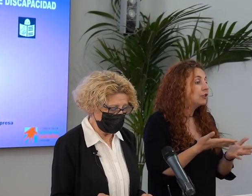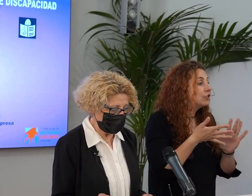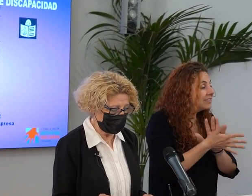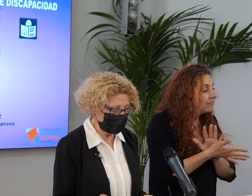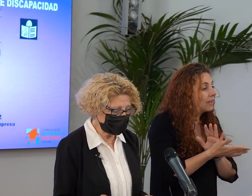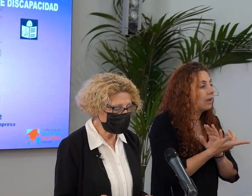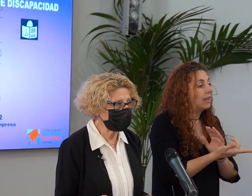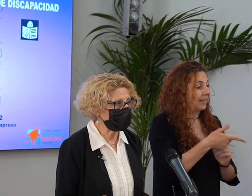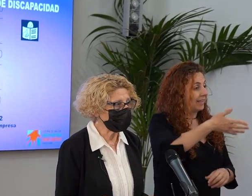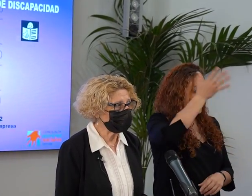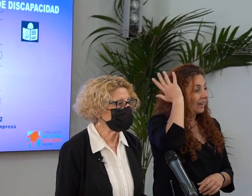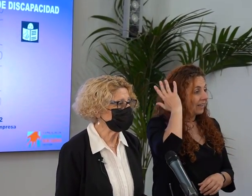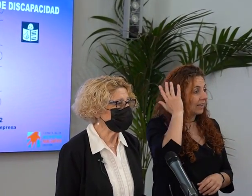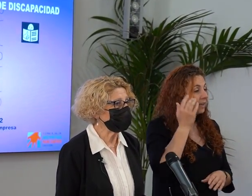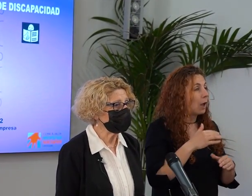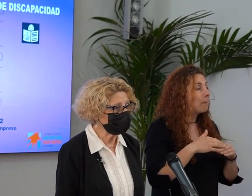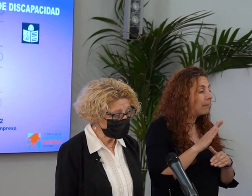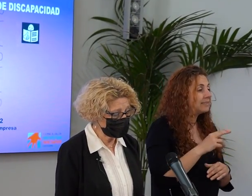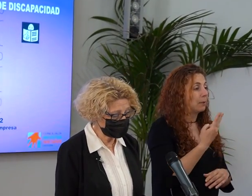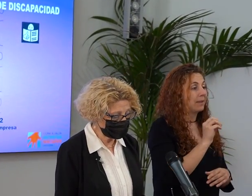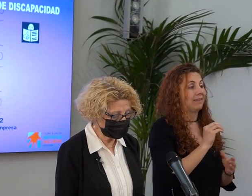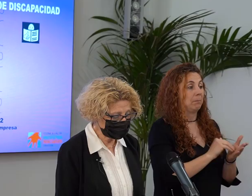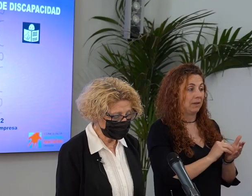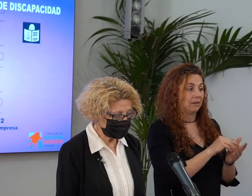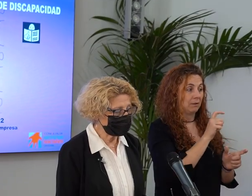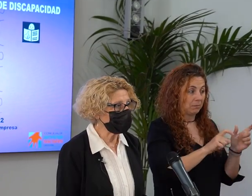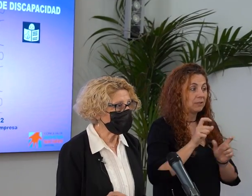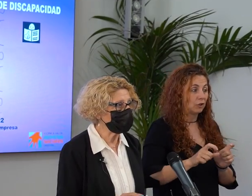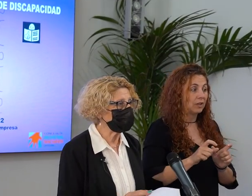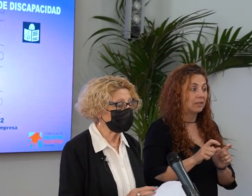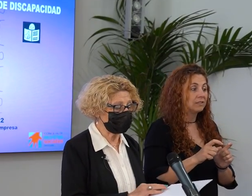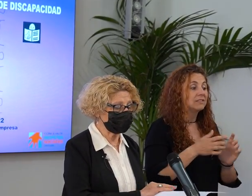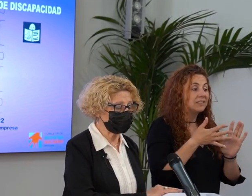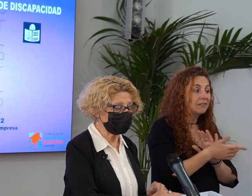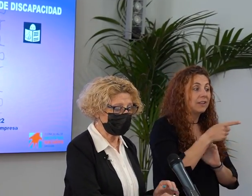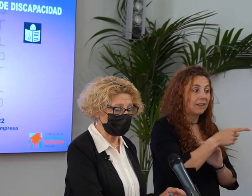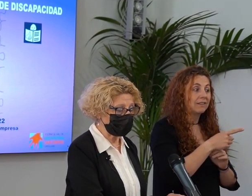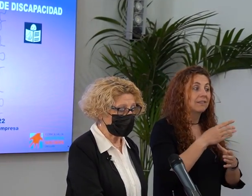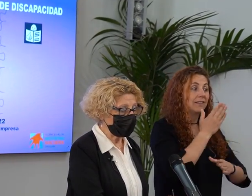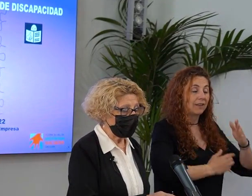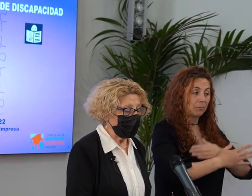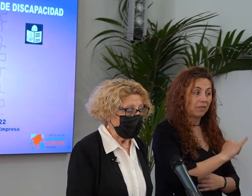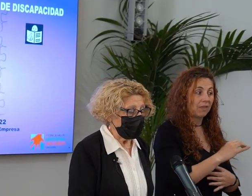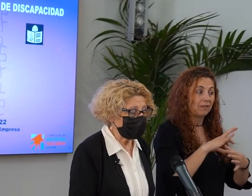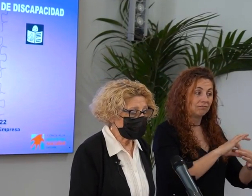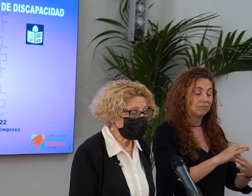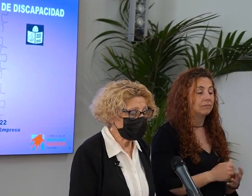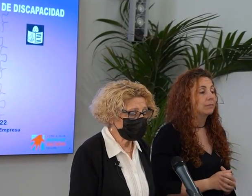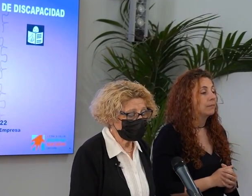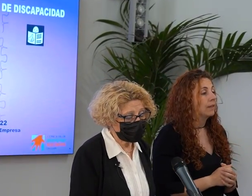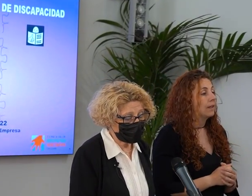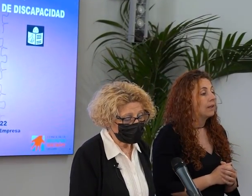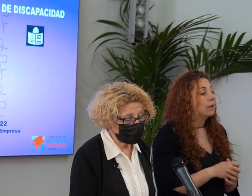supone que en Cartagena más de 20.000 personas se encuentran en esta situación. Las